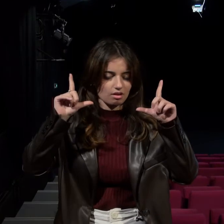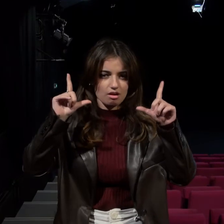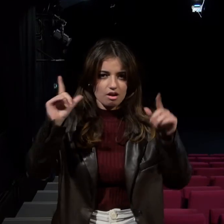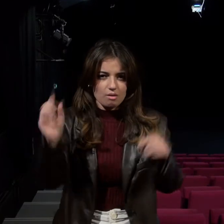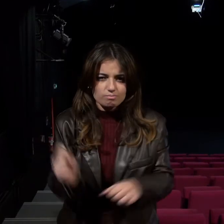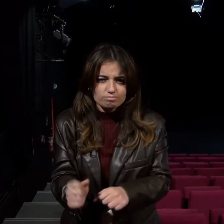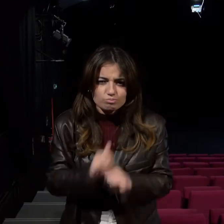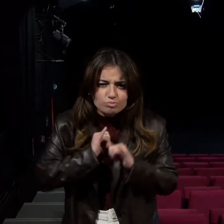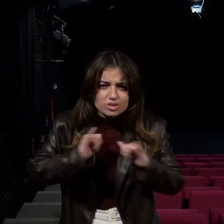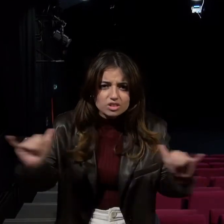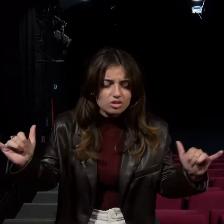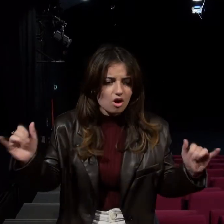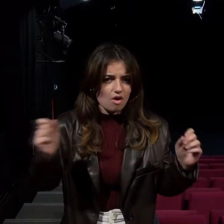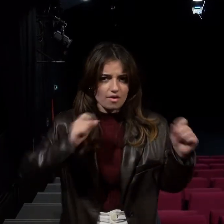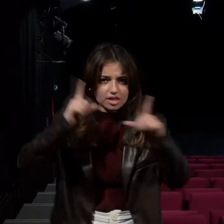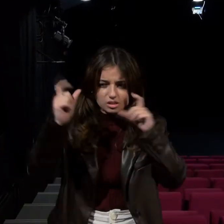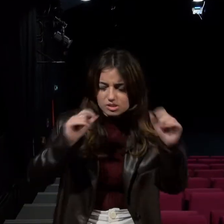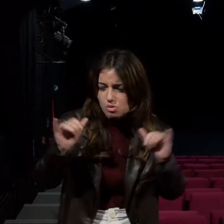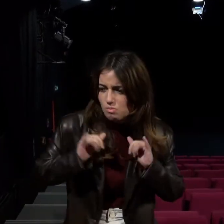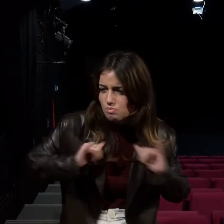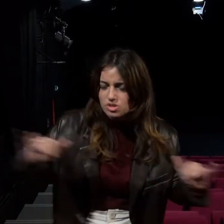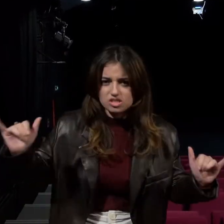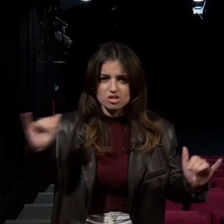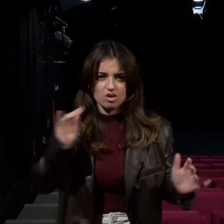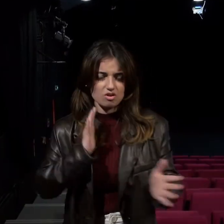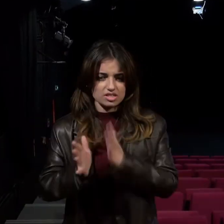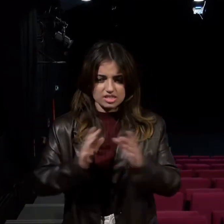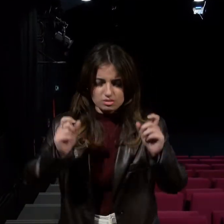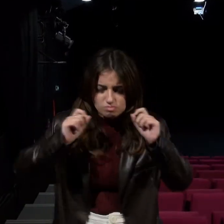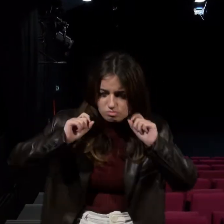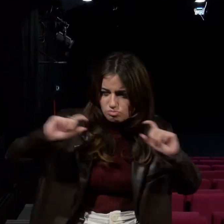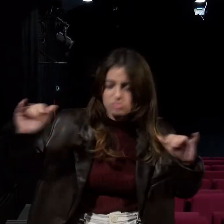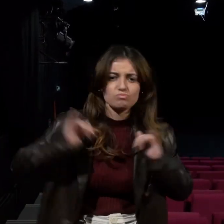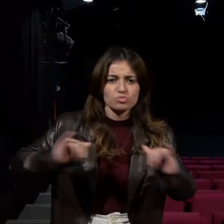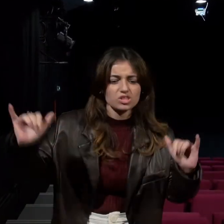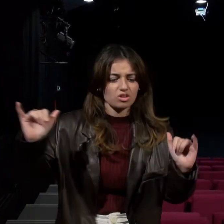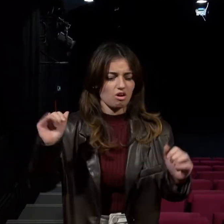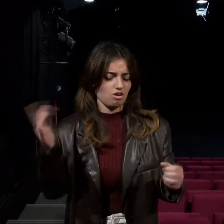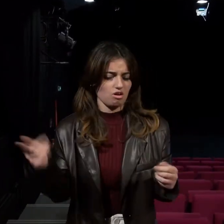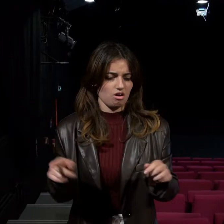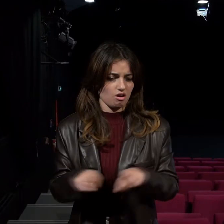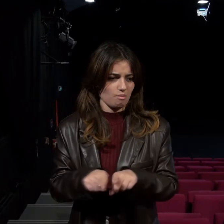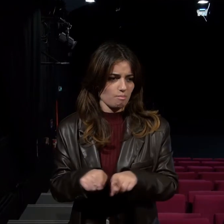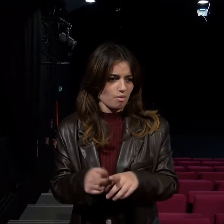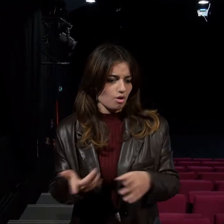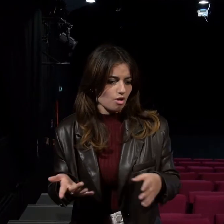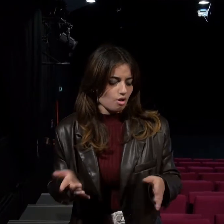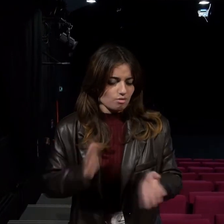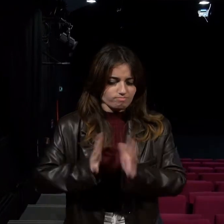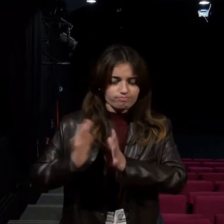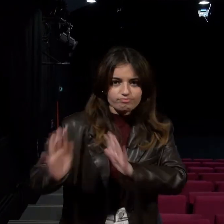tous ces portraits. Il y a une très grande expressivité aussi bien du visage que des signes. C'est vraiment